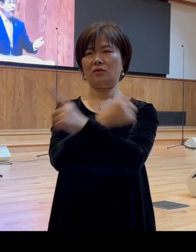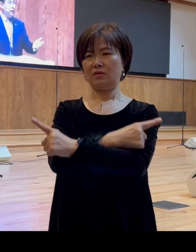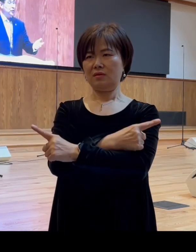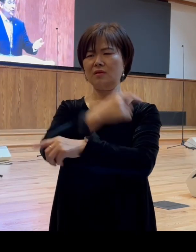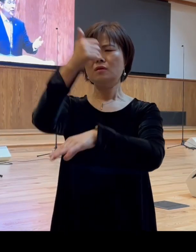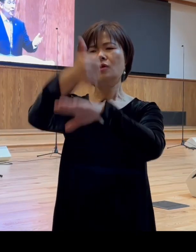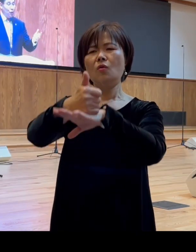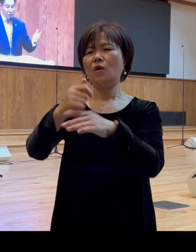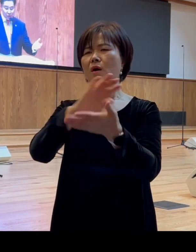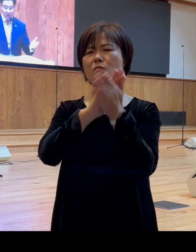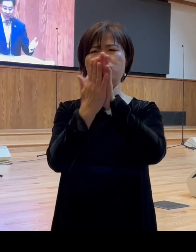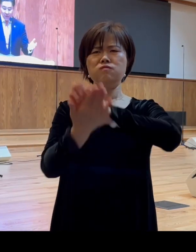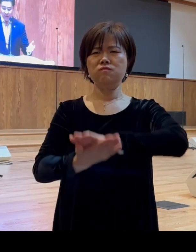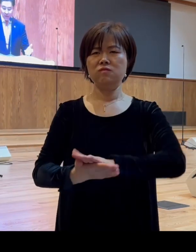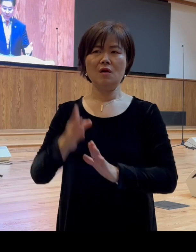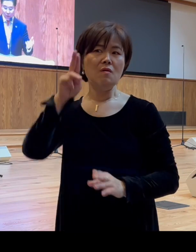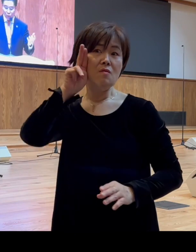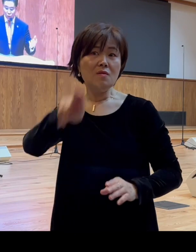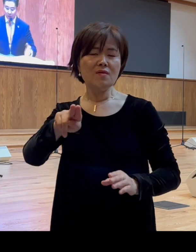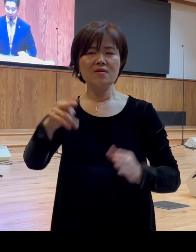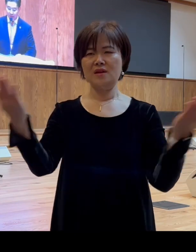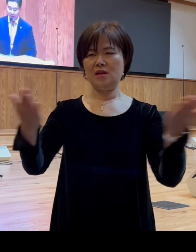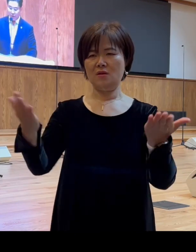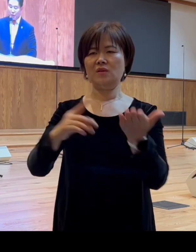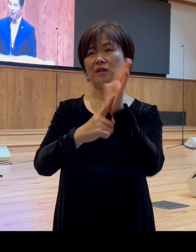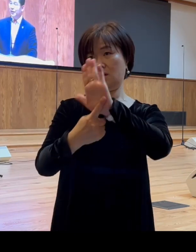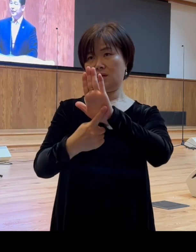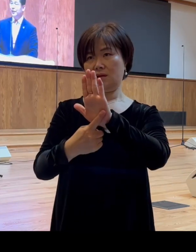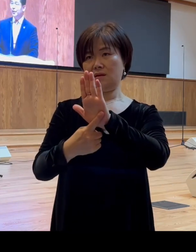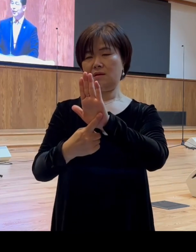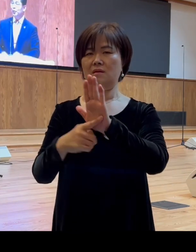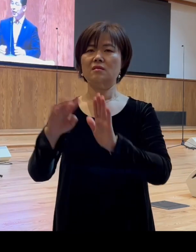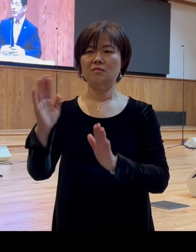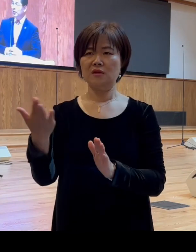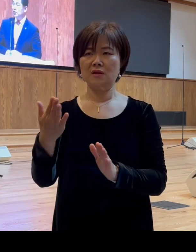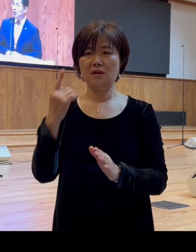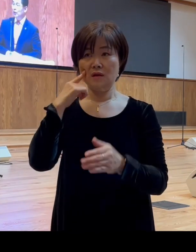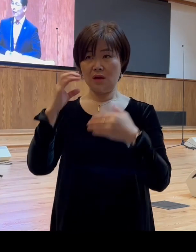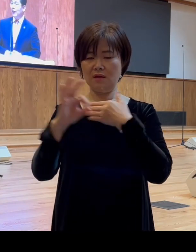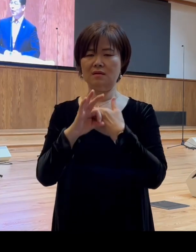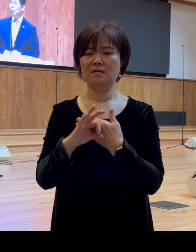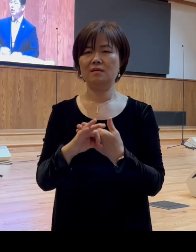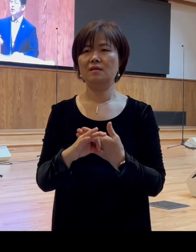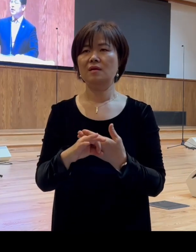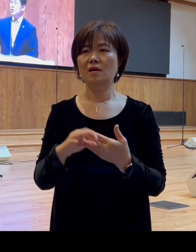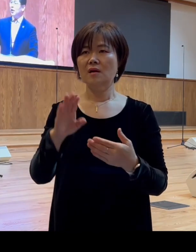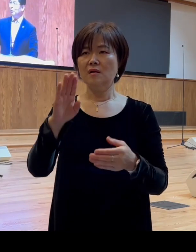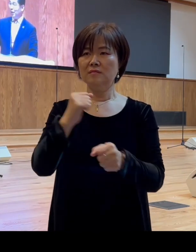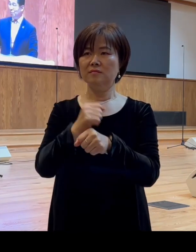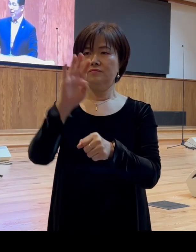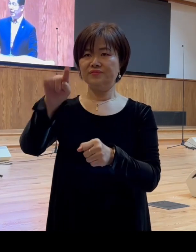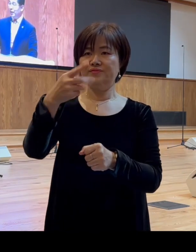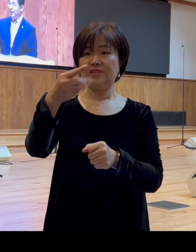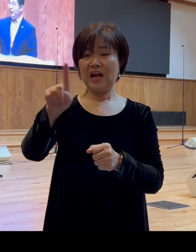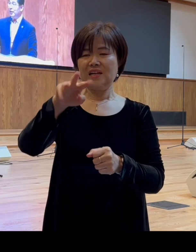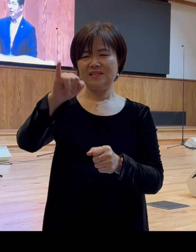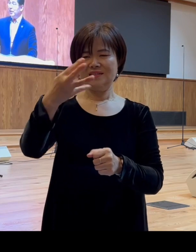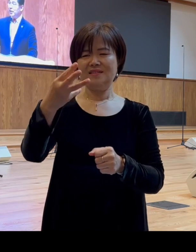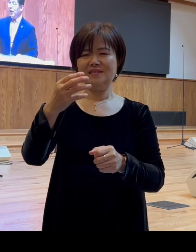엄청난 영향을 주게 된다는 것입니다 예를 들어서 브라질에서 나비 한 마리가 작은